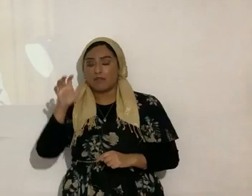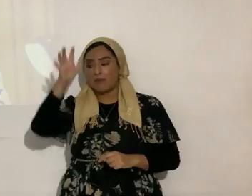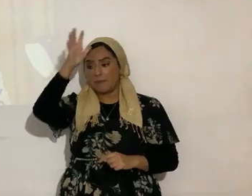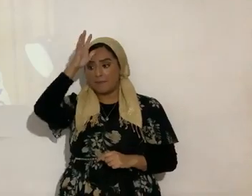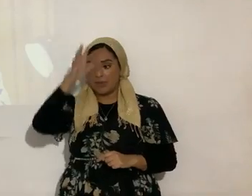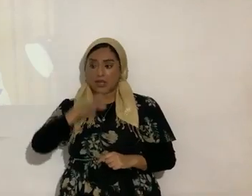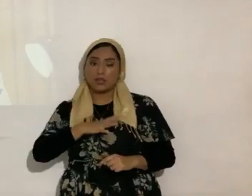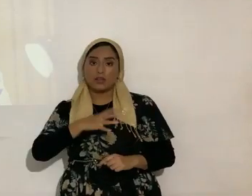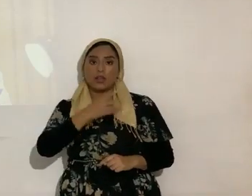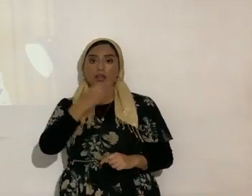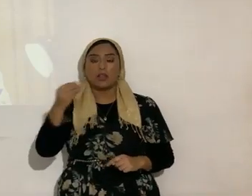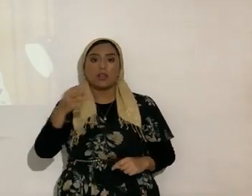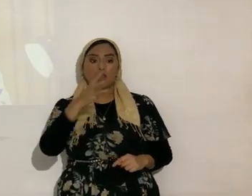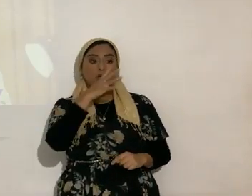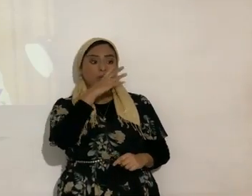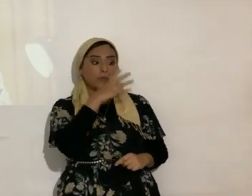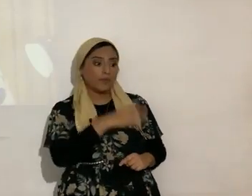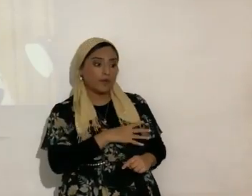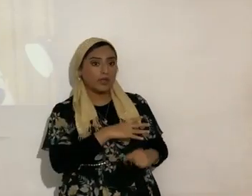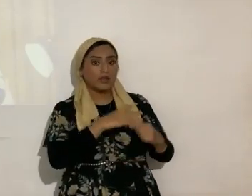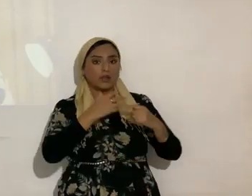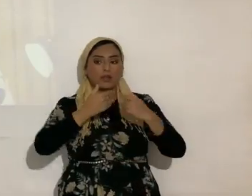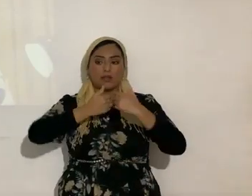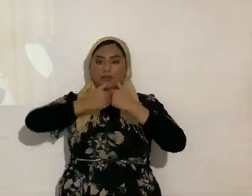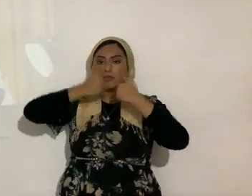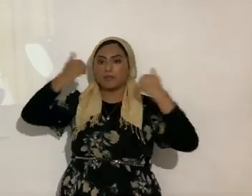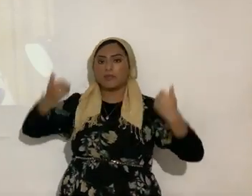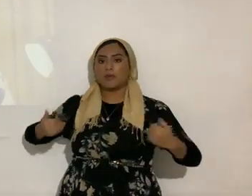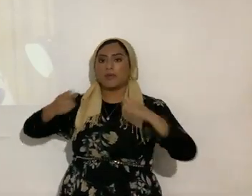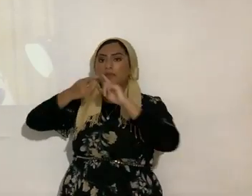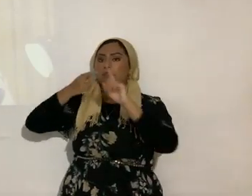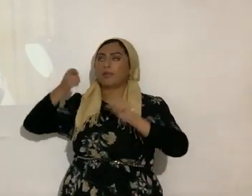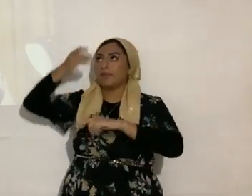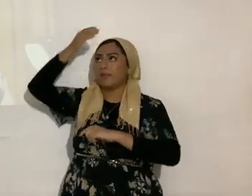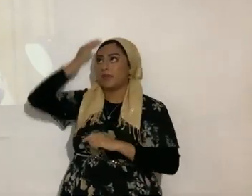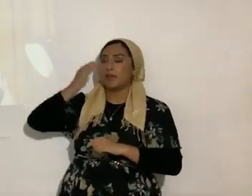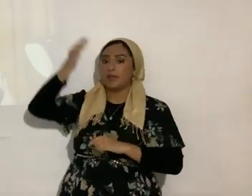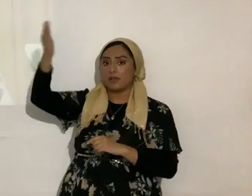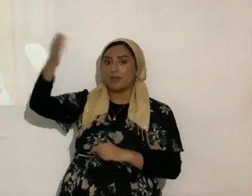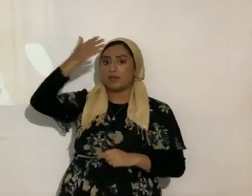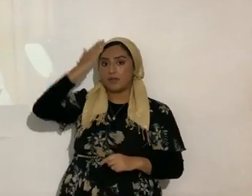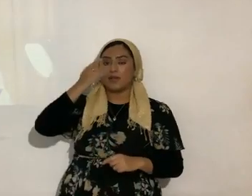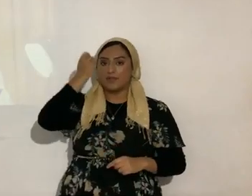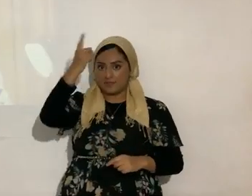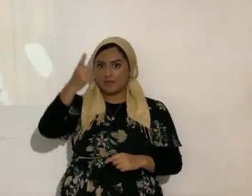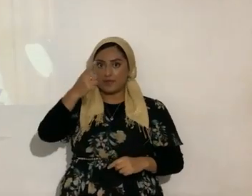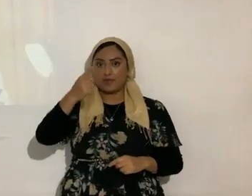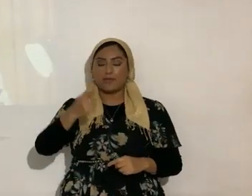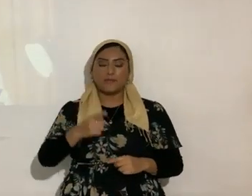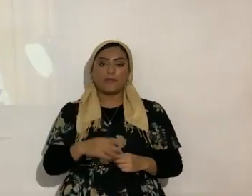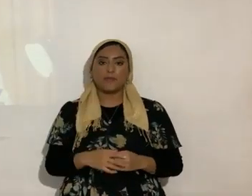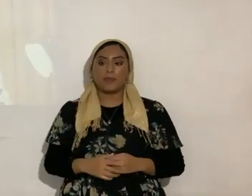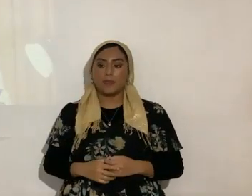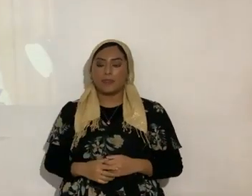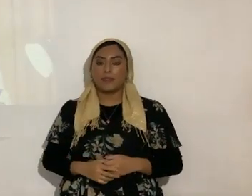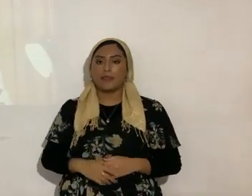y la mujer, lógico, se separó de Elohim, de Dios, para que se entienda por los que están conectados por primera vez, sean bienvenidos,